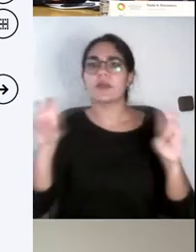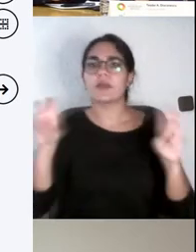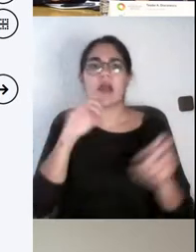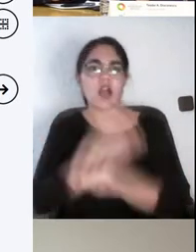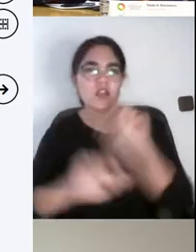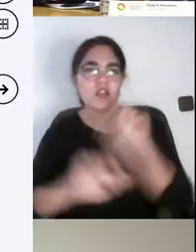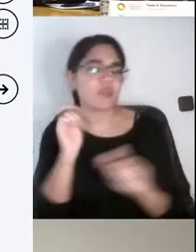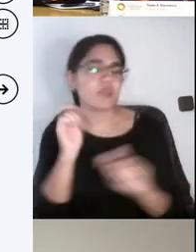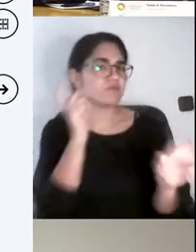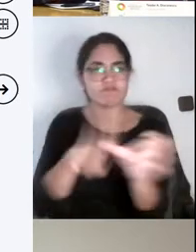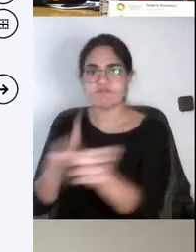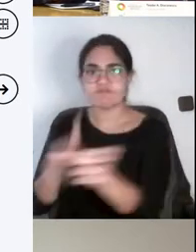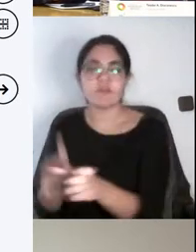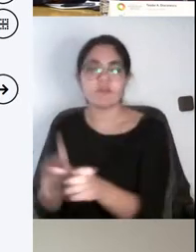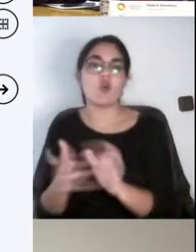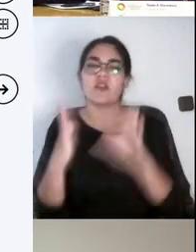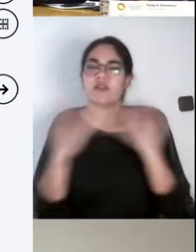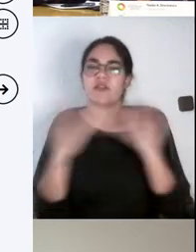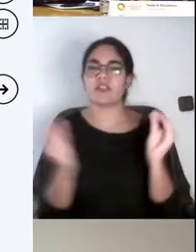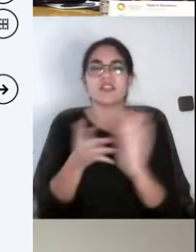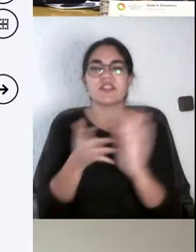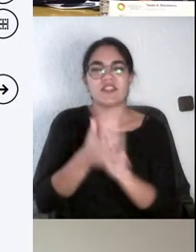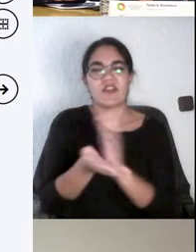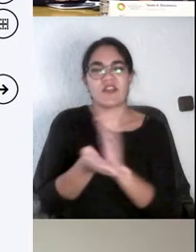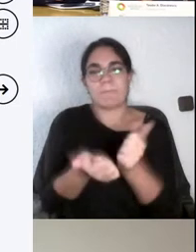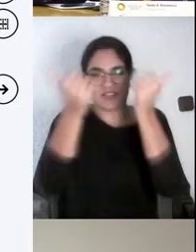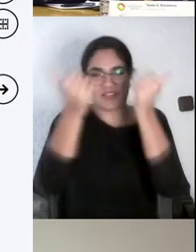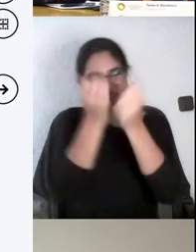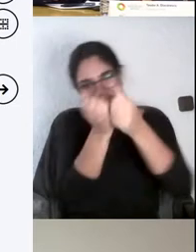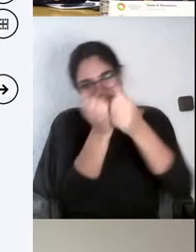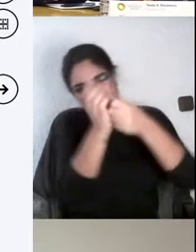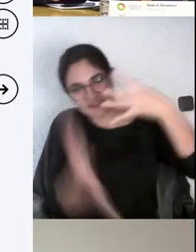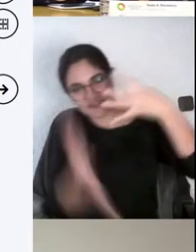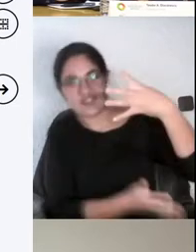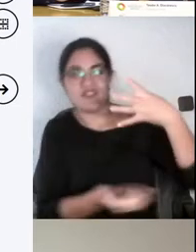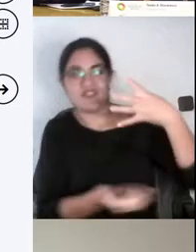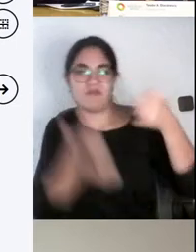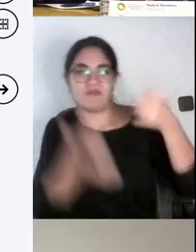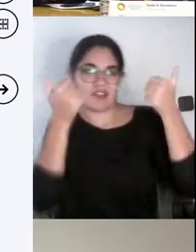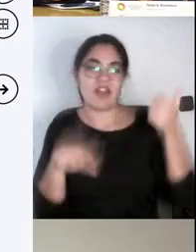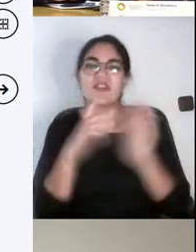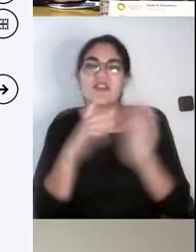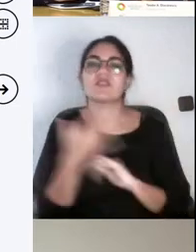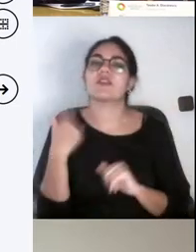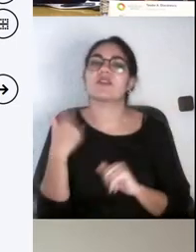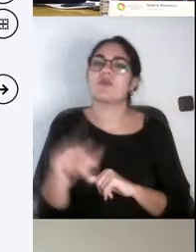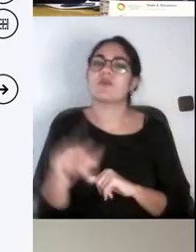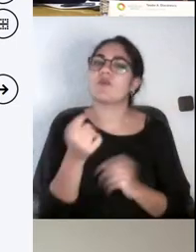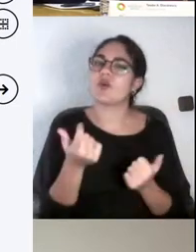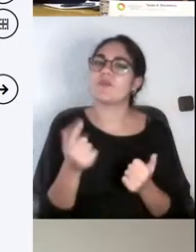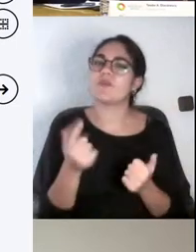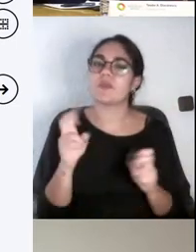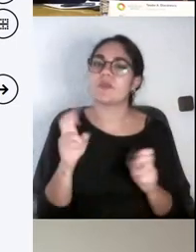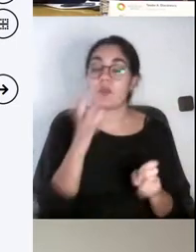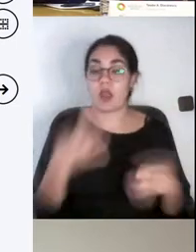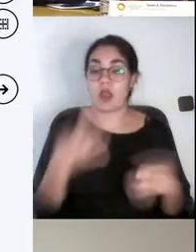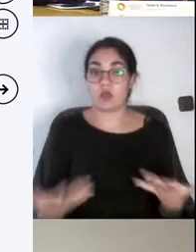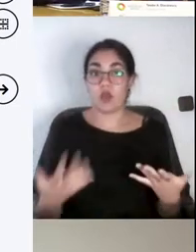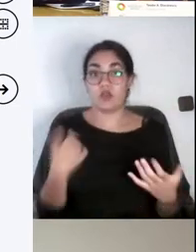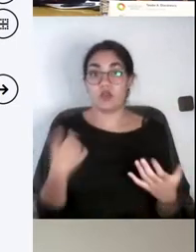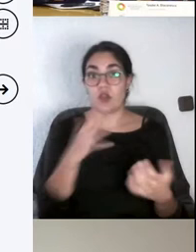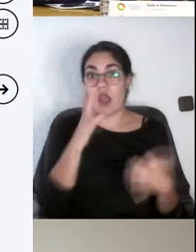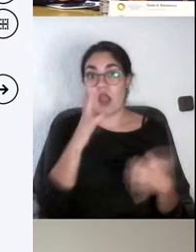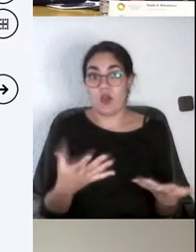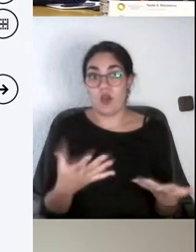Y justamente muchas veces te va a coincidir por el coste de oportunidad, yo ahora mismo le estoy faltando a clase